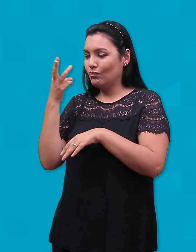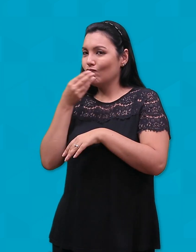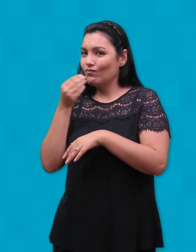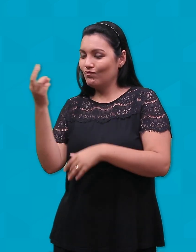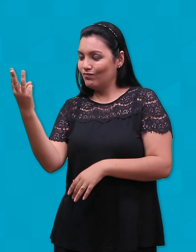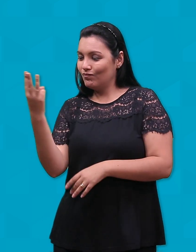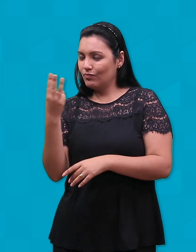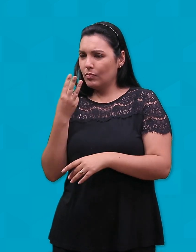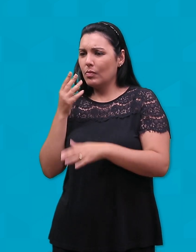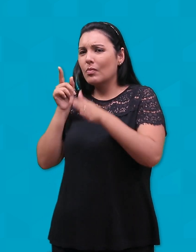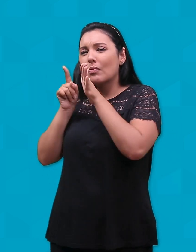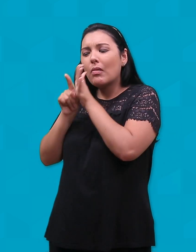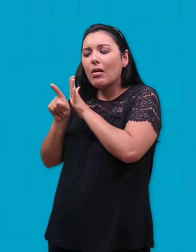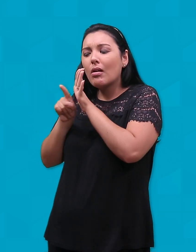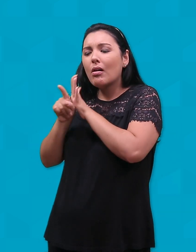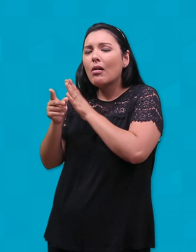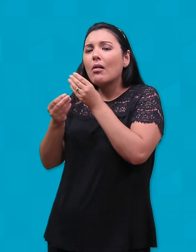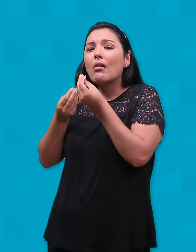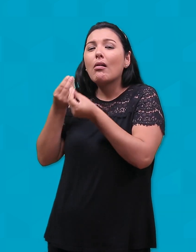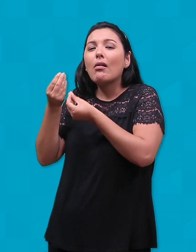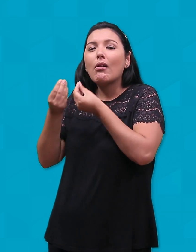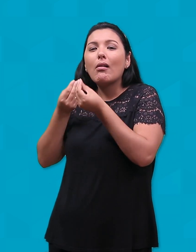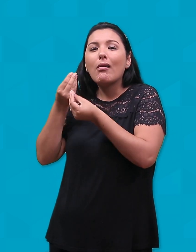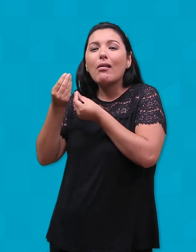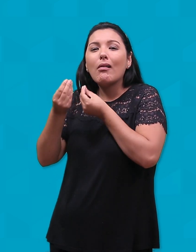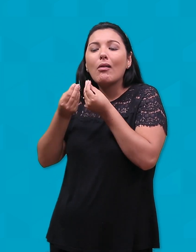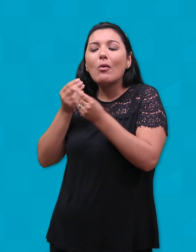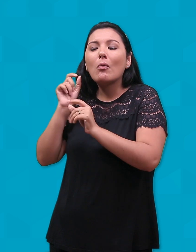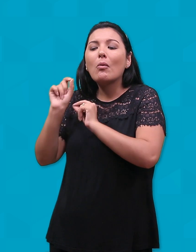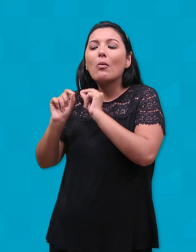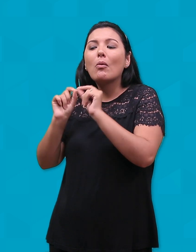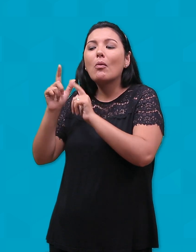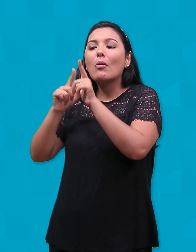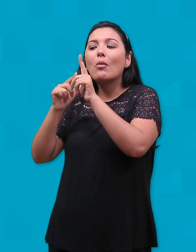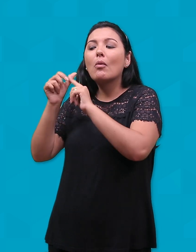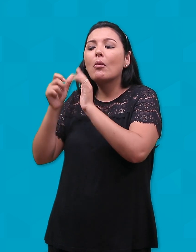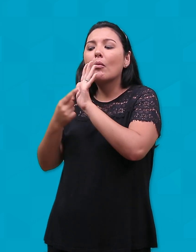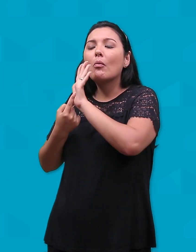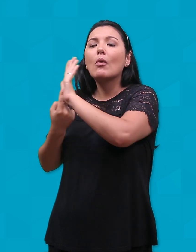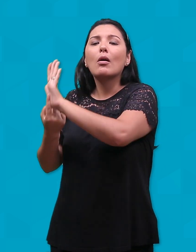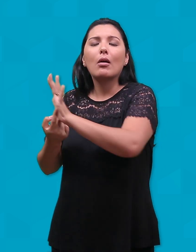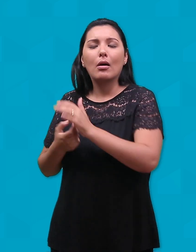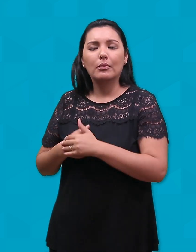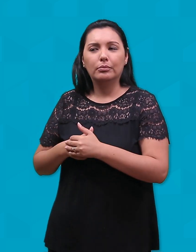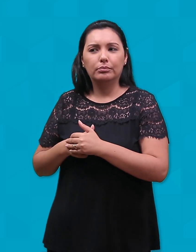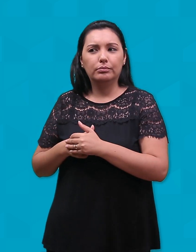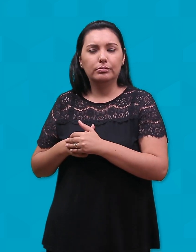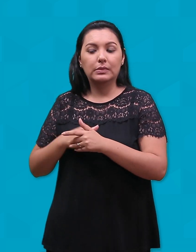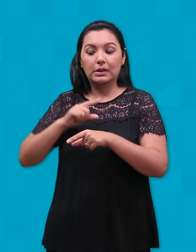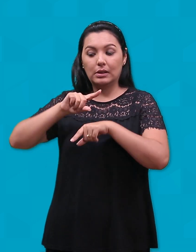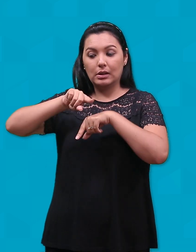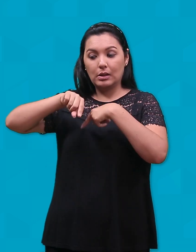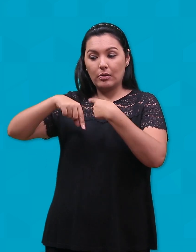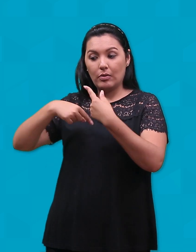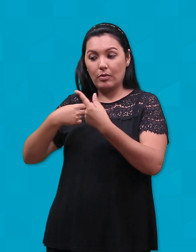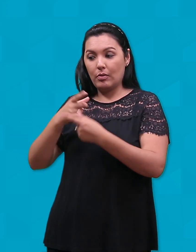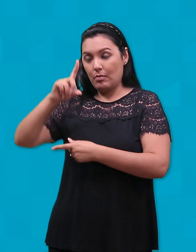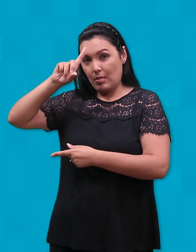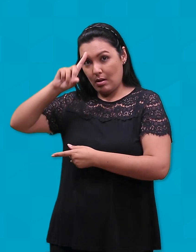procurou saber deles cuidadosamente quando a estrela tinha aparecido. Depois os enviou a Belém,